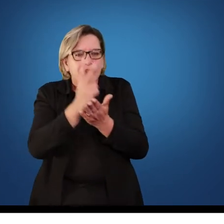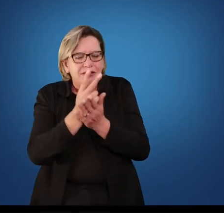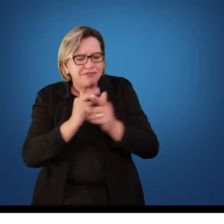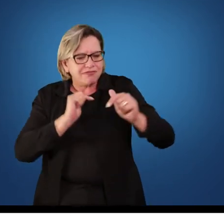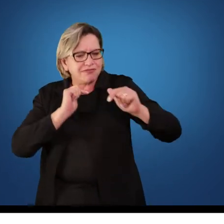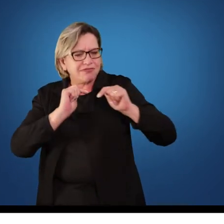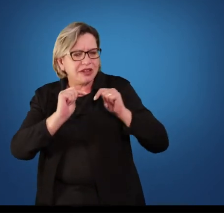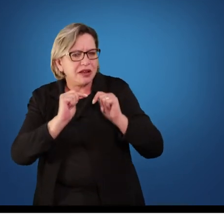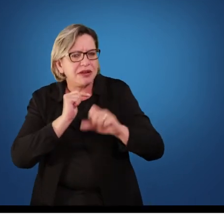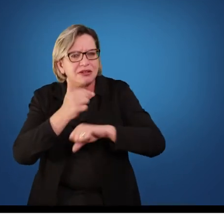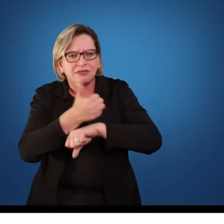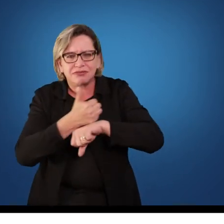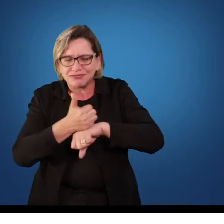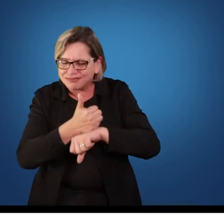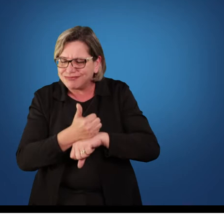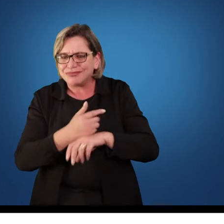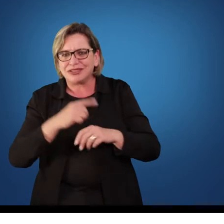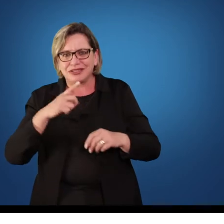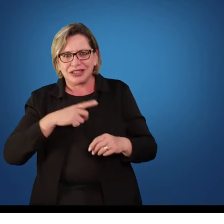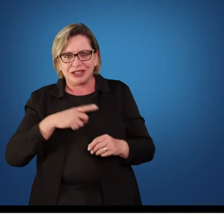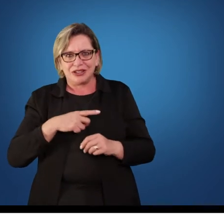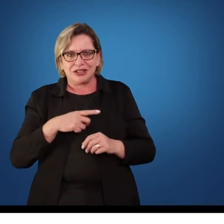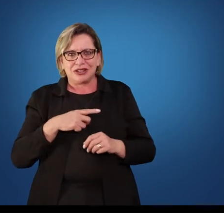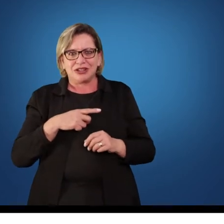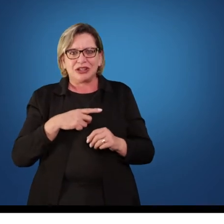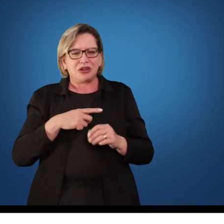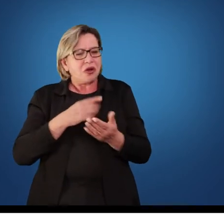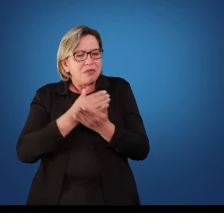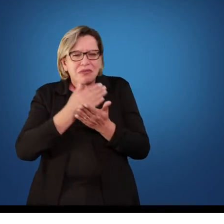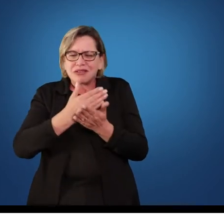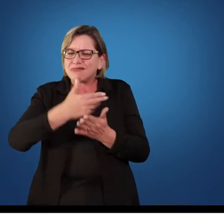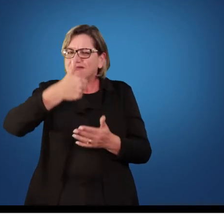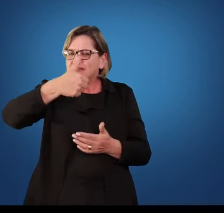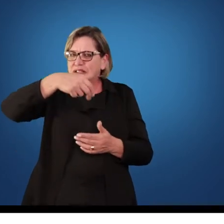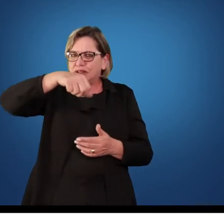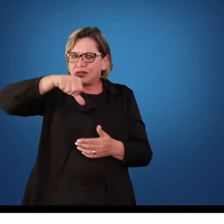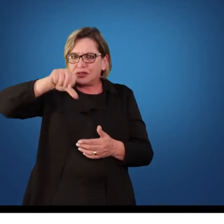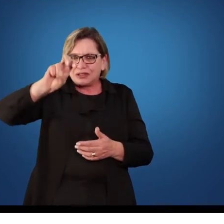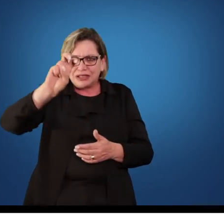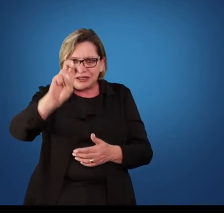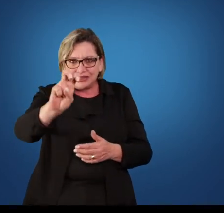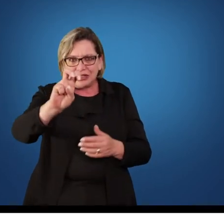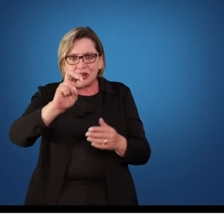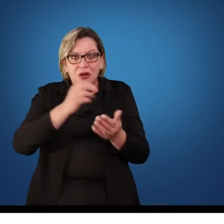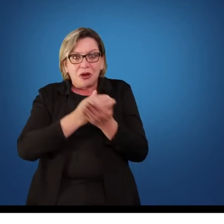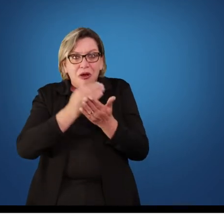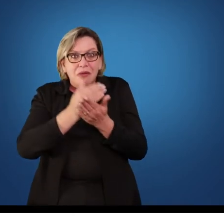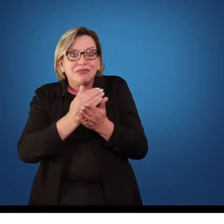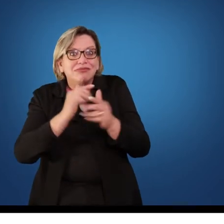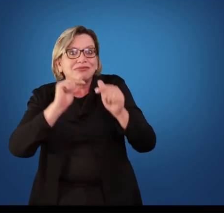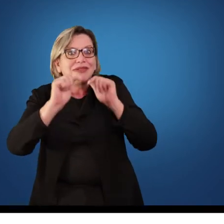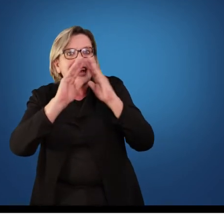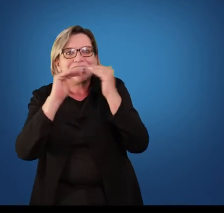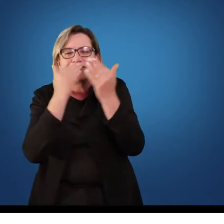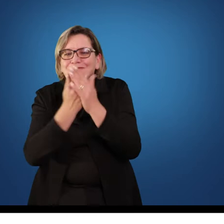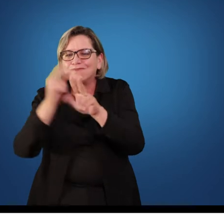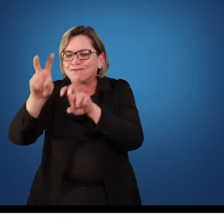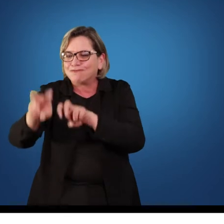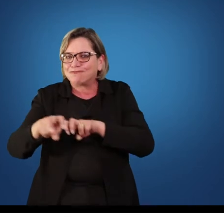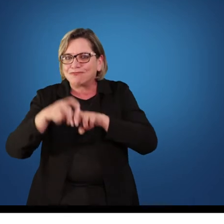profissional bem ativa. Em 1995 mesmo eu fui trabalhar numa escola da zona rural, no interior do município de Turvo